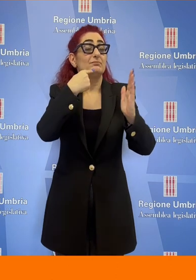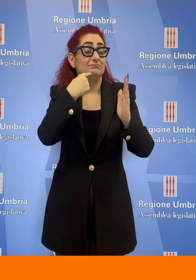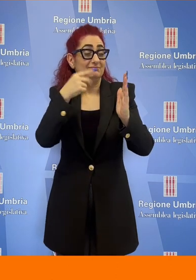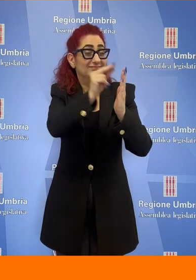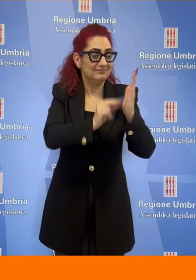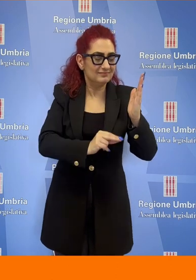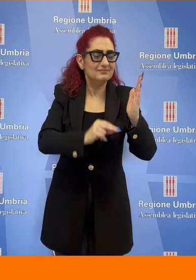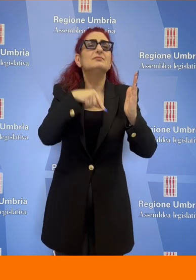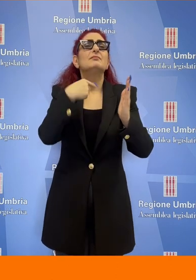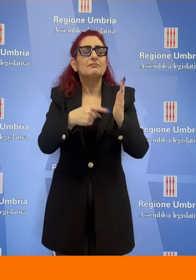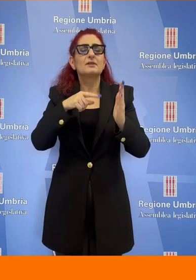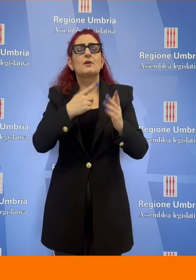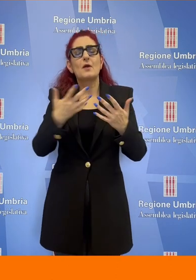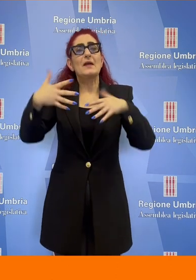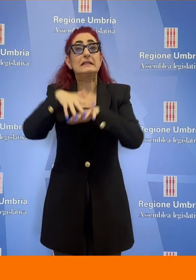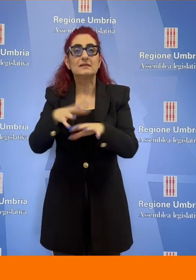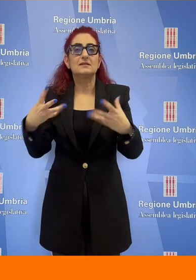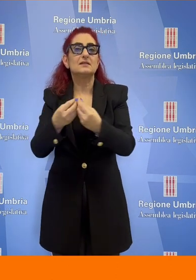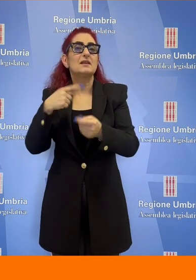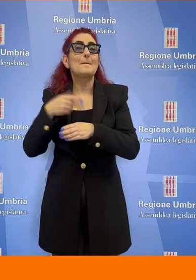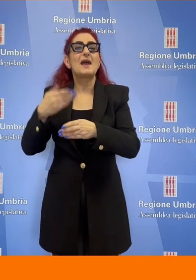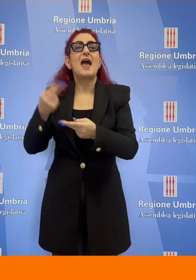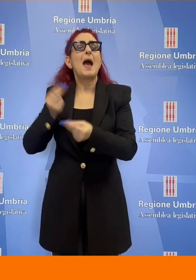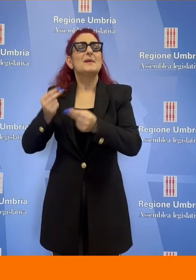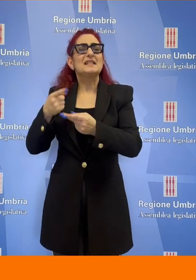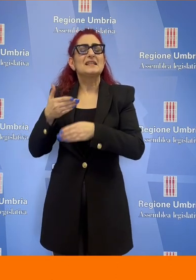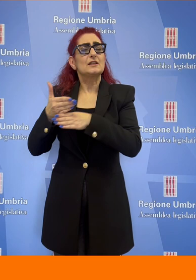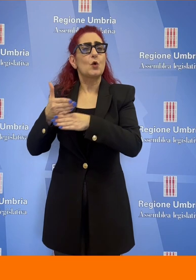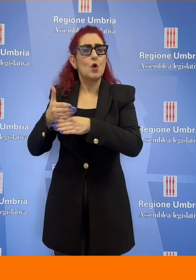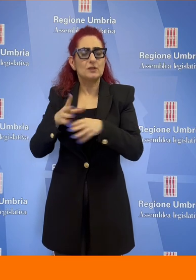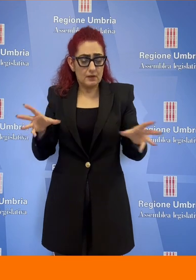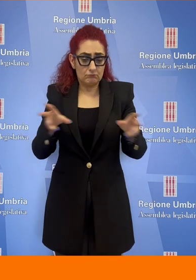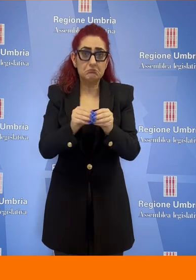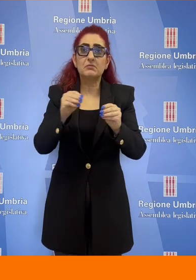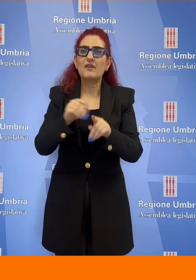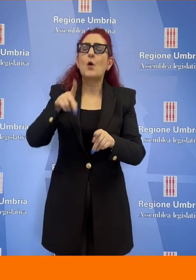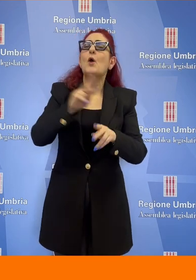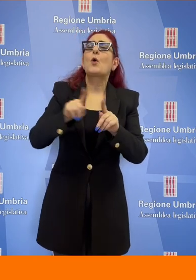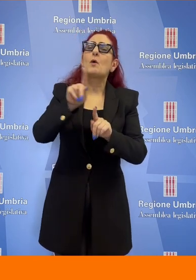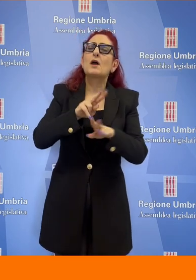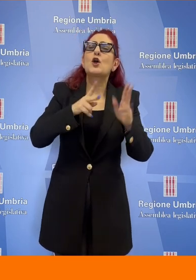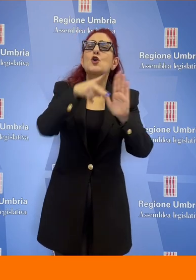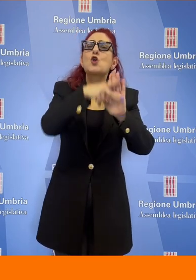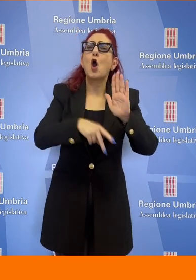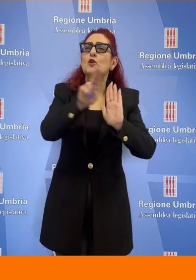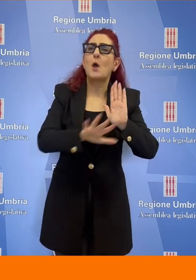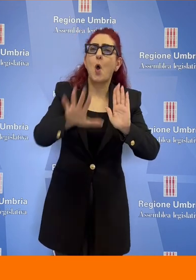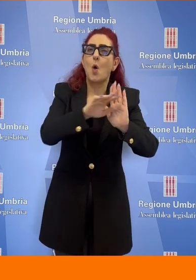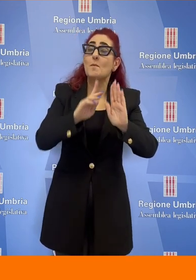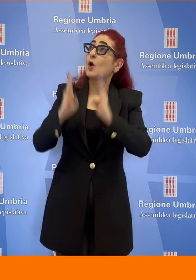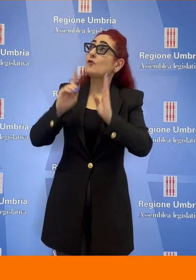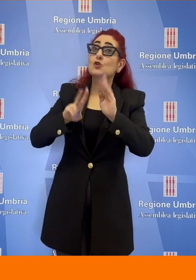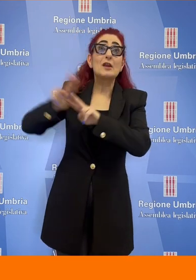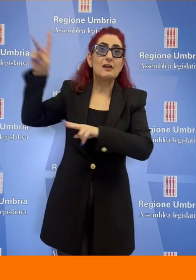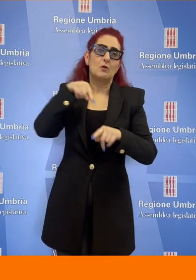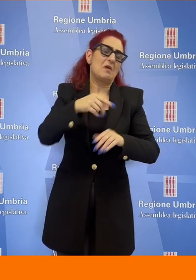soggetti direttamente interessati, integrata con quella sull'amministrazione condivisa, renderà il quadro normativo Umbro il più avanzato a